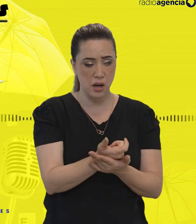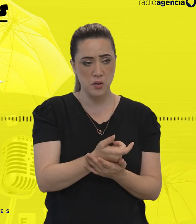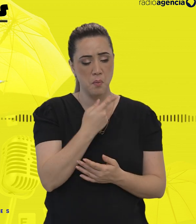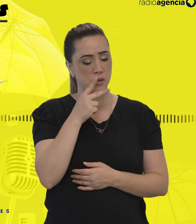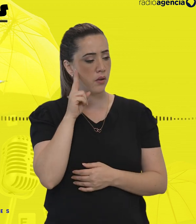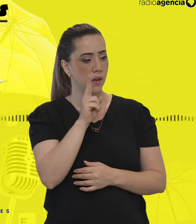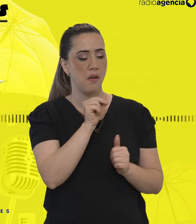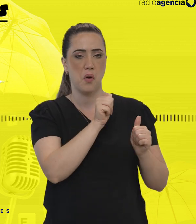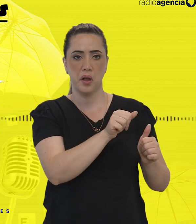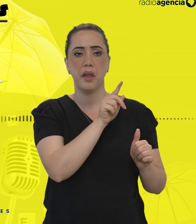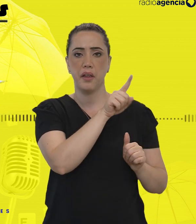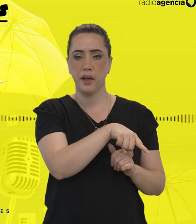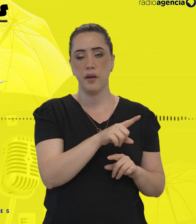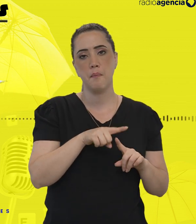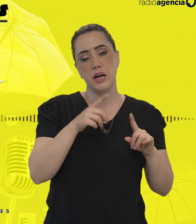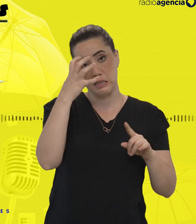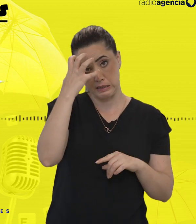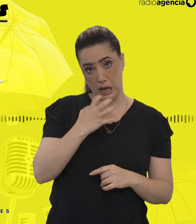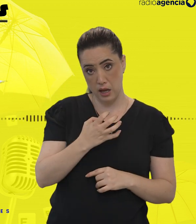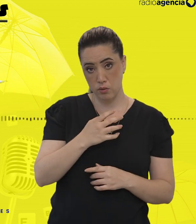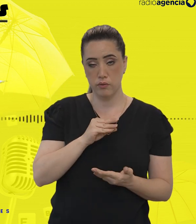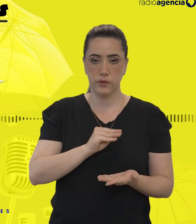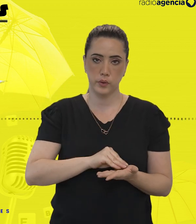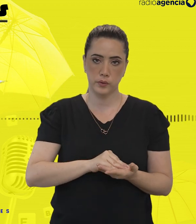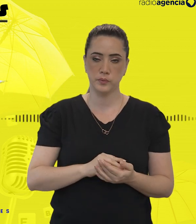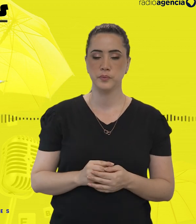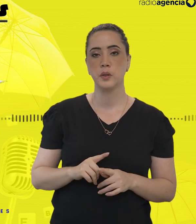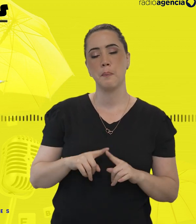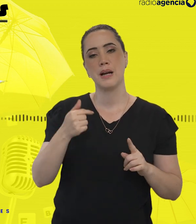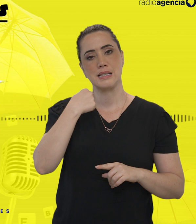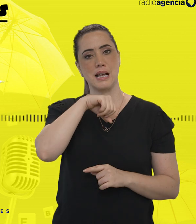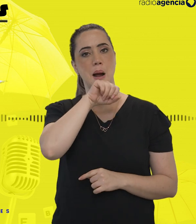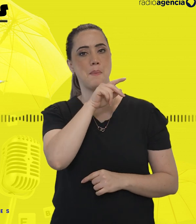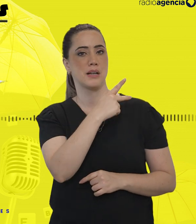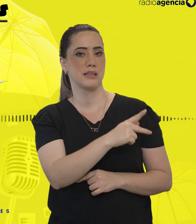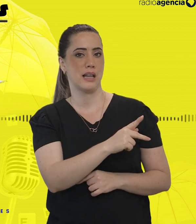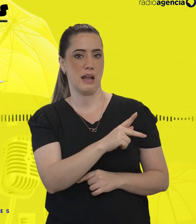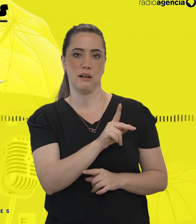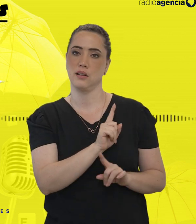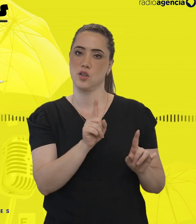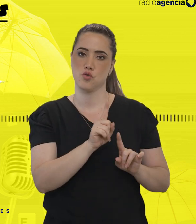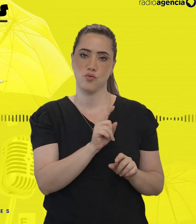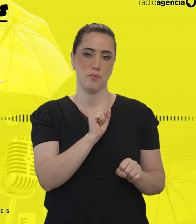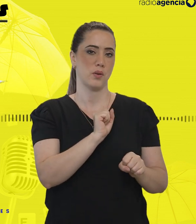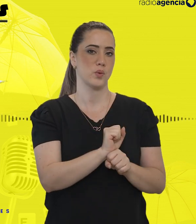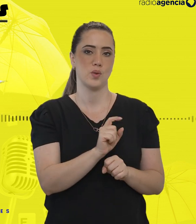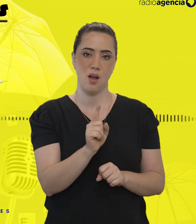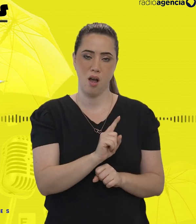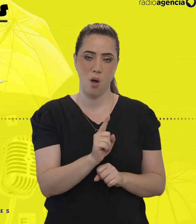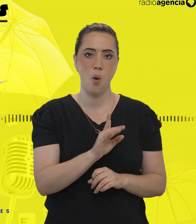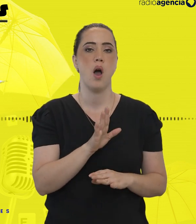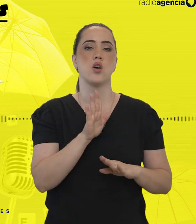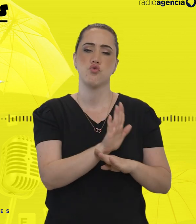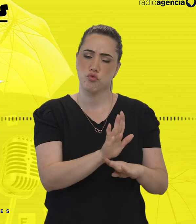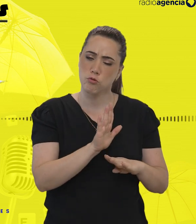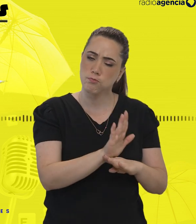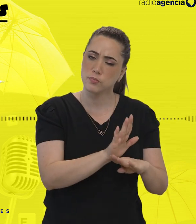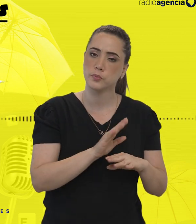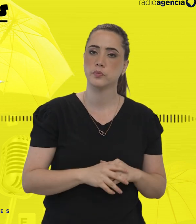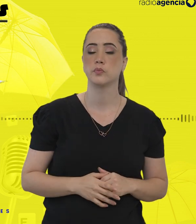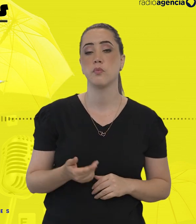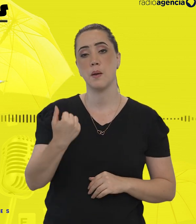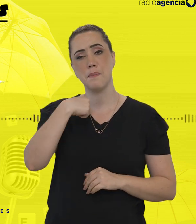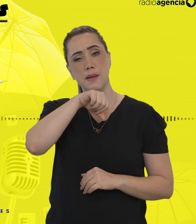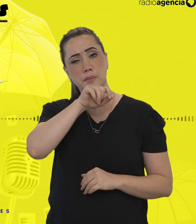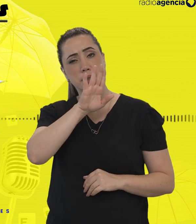piada e não na seriedade. Mas sabe como é, mãe? Não ia deixar a filha reprovar de ano sem tentar ajudar. Fez o que pôde. Minha mãe